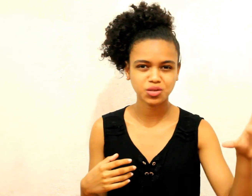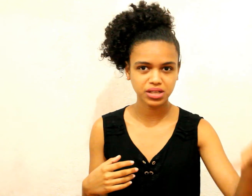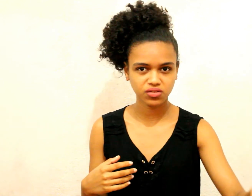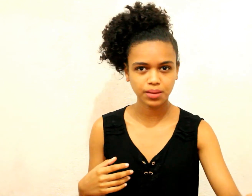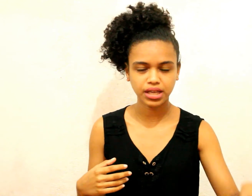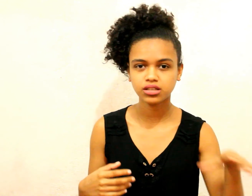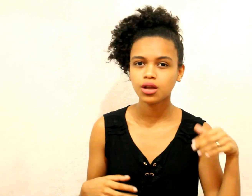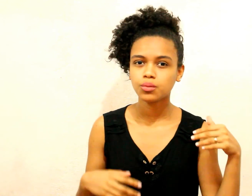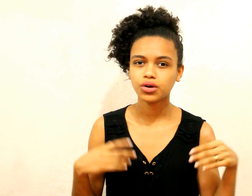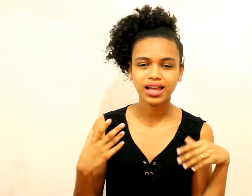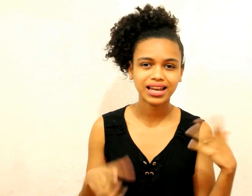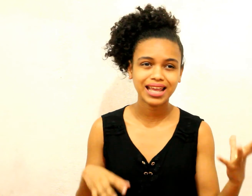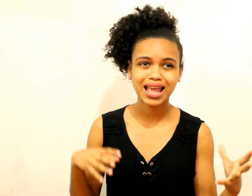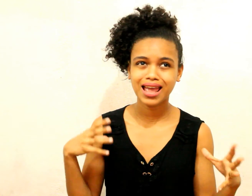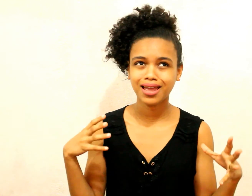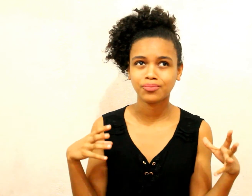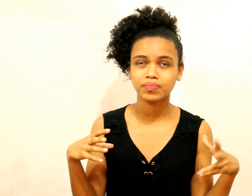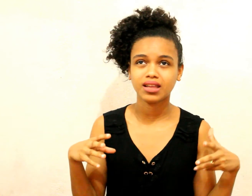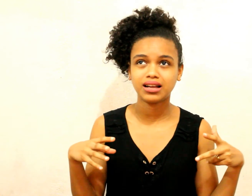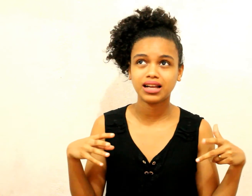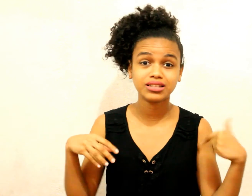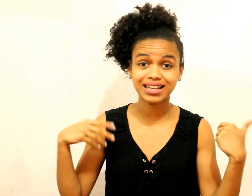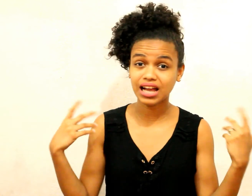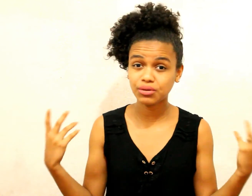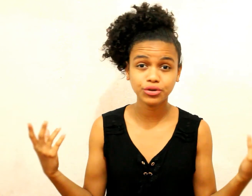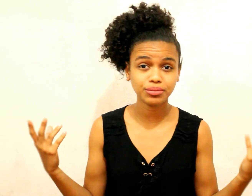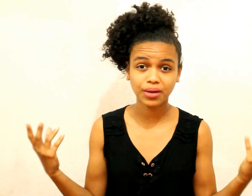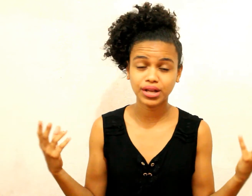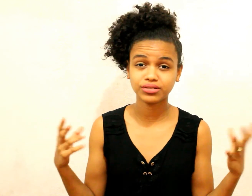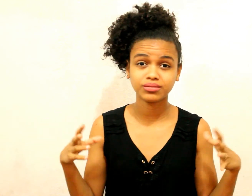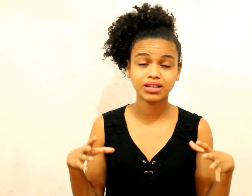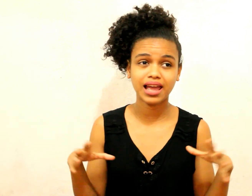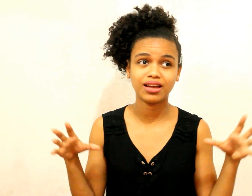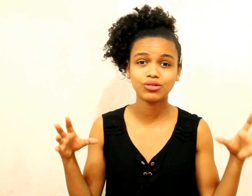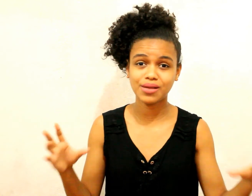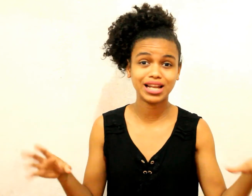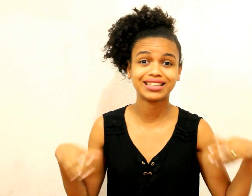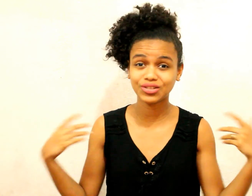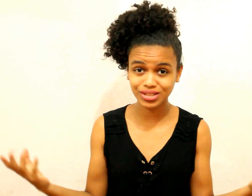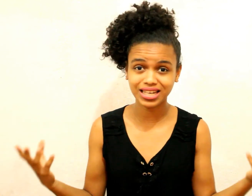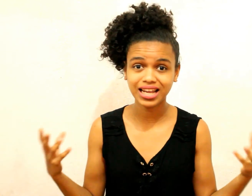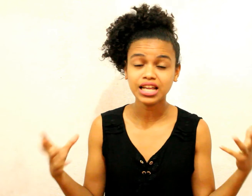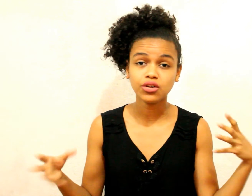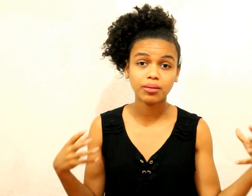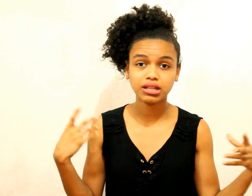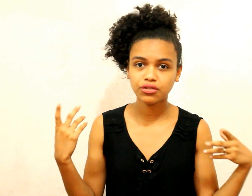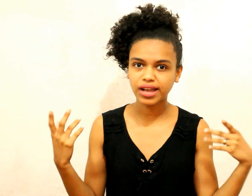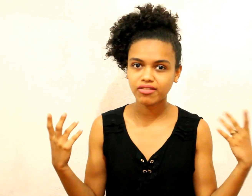Especificamente Porque ali É Hidratava muito meu cabelo É O creme ele até nutria E o cabelo não ficava